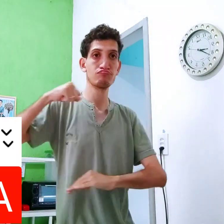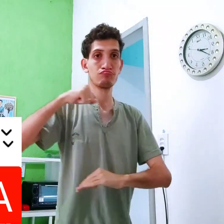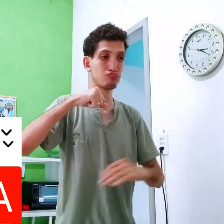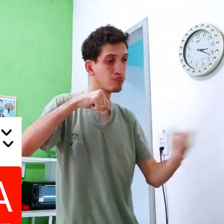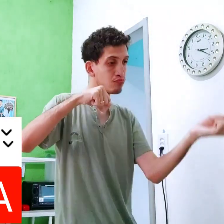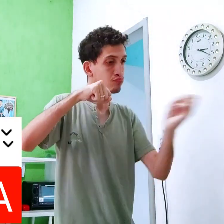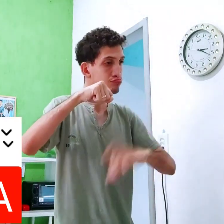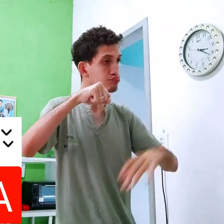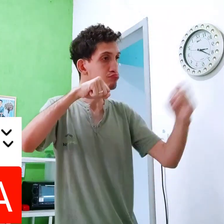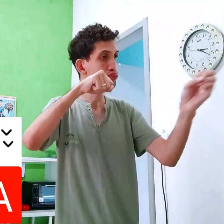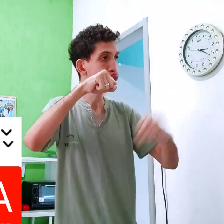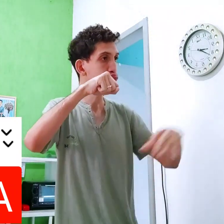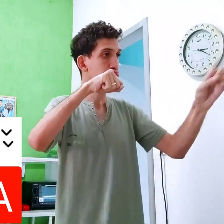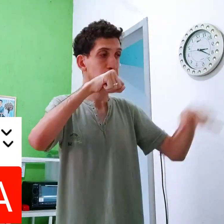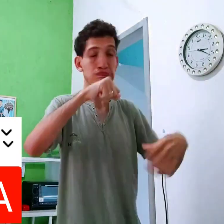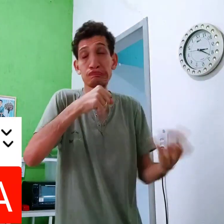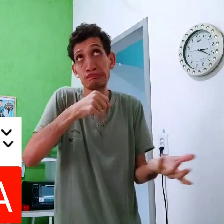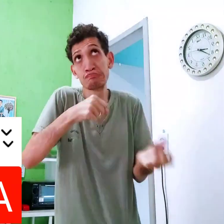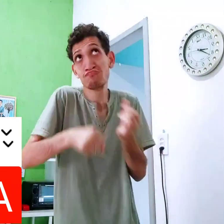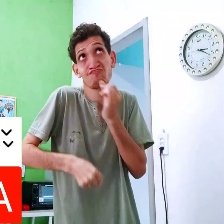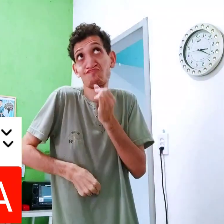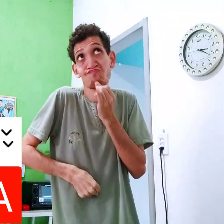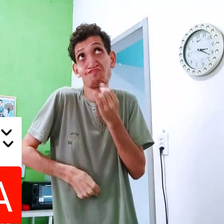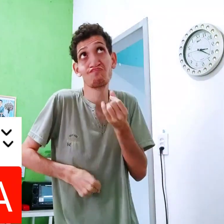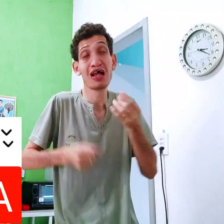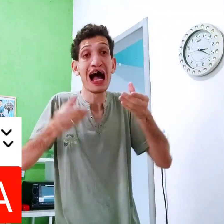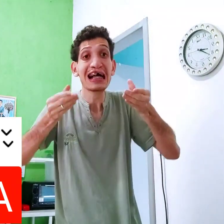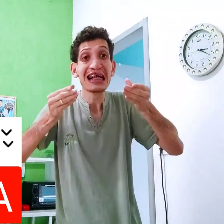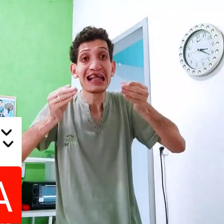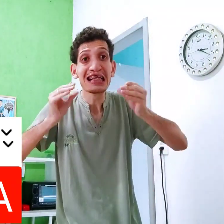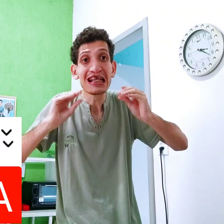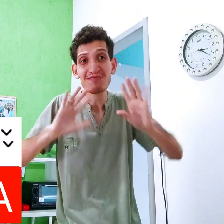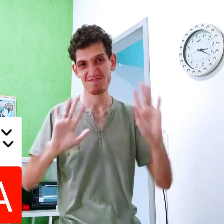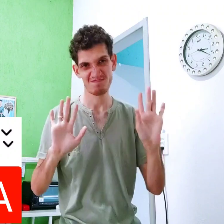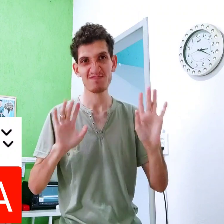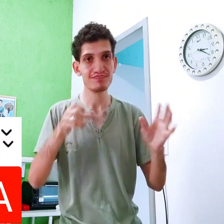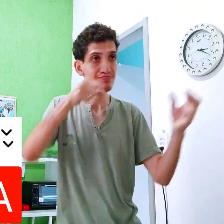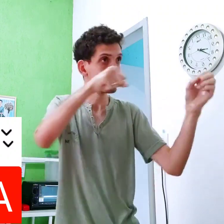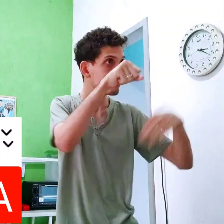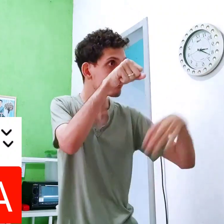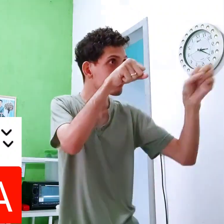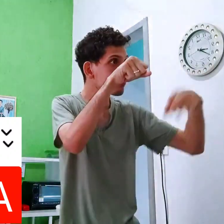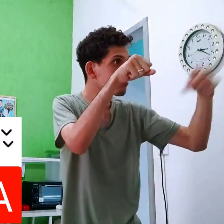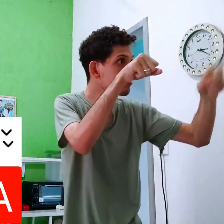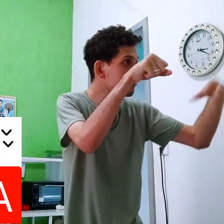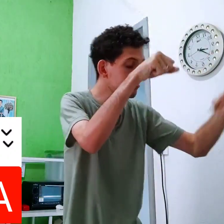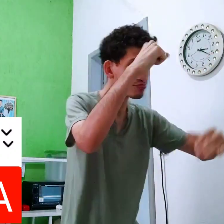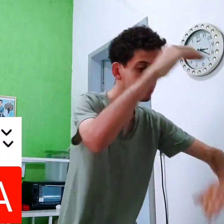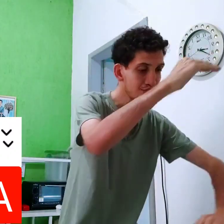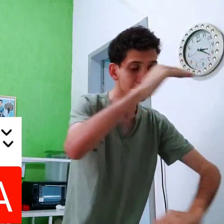sabe? Tem ela um cestinho e vai colhendo Por exemplo, um milho Ele olha